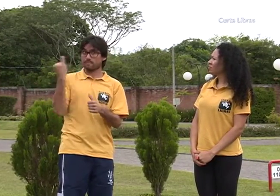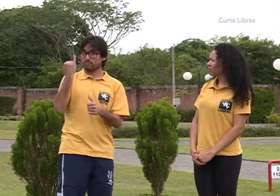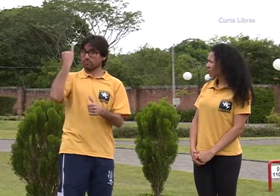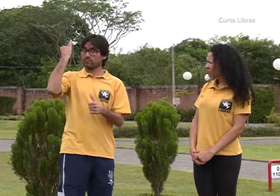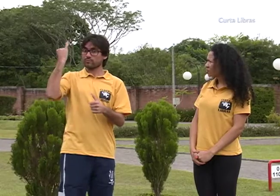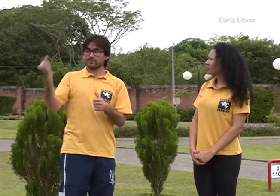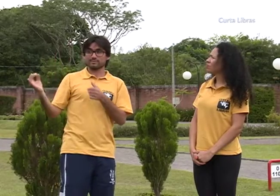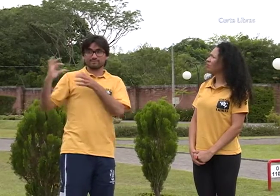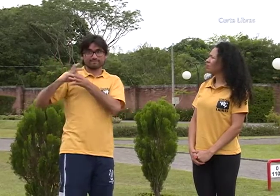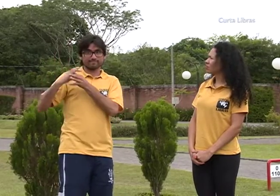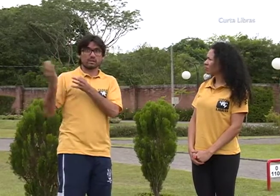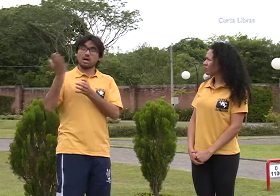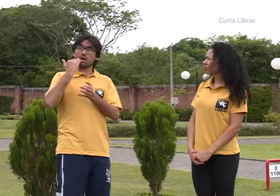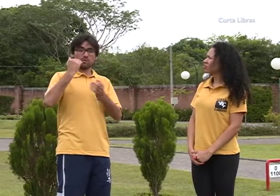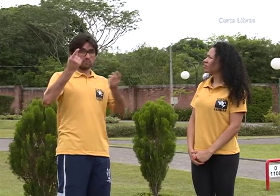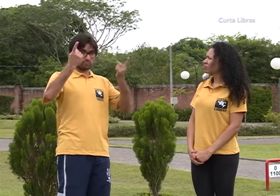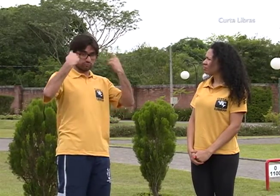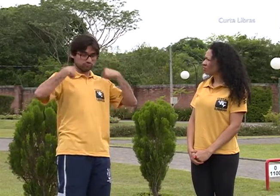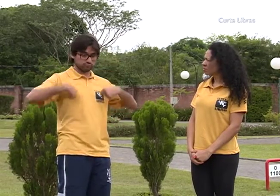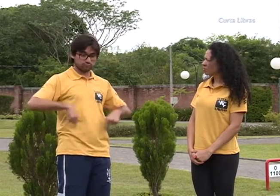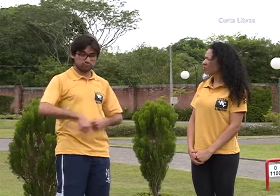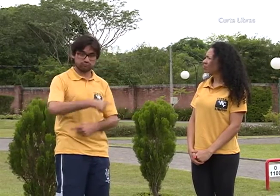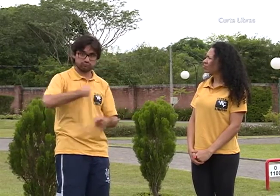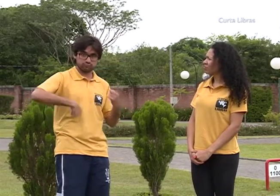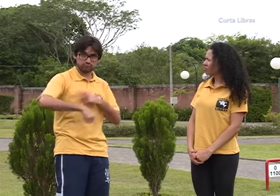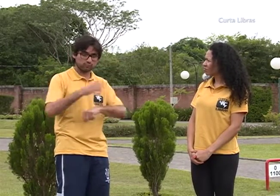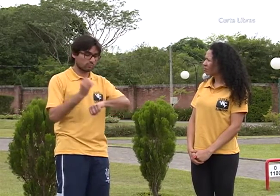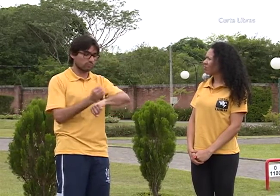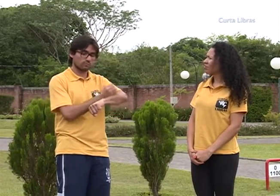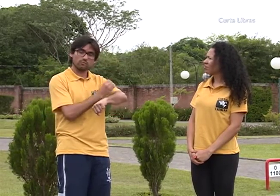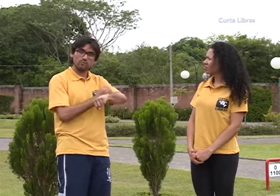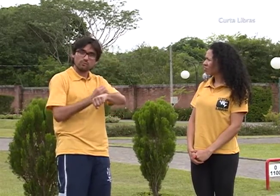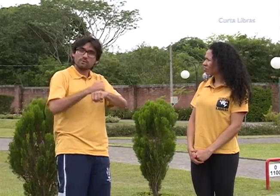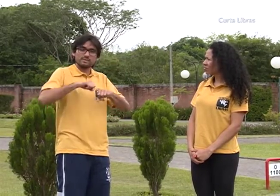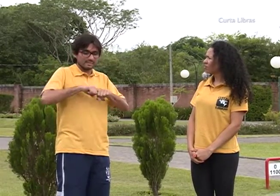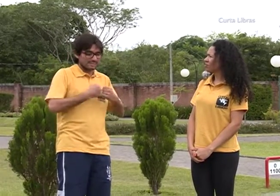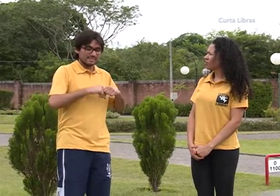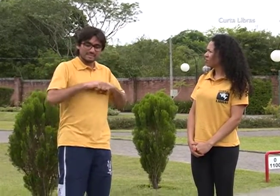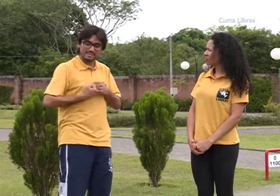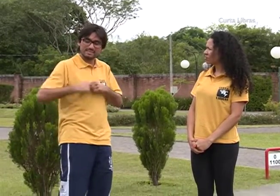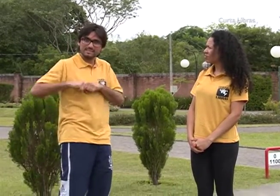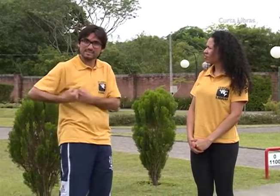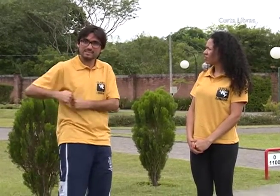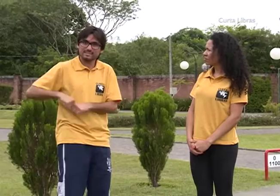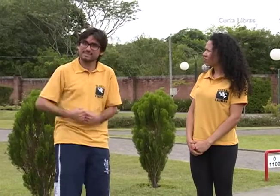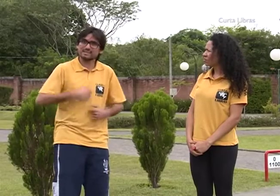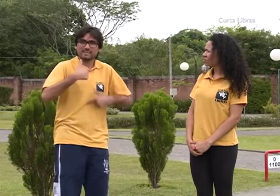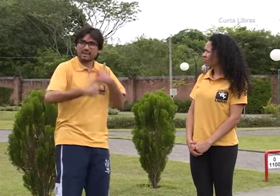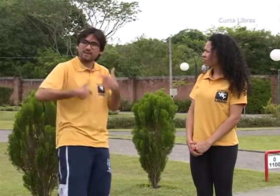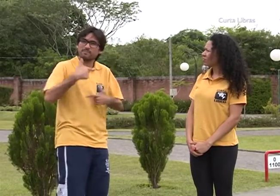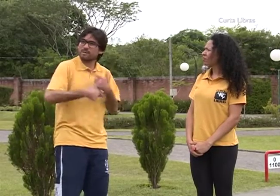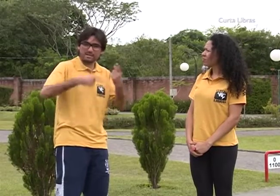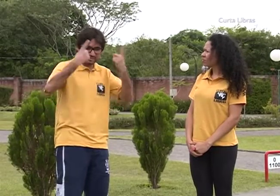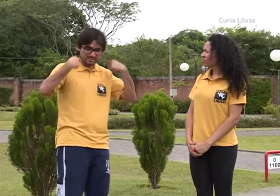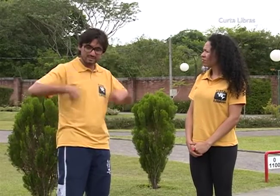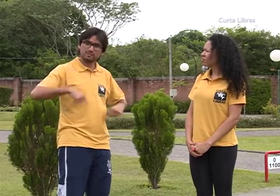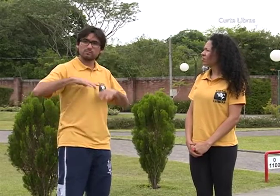alimentar de forma correta. Para quando ocorrer a respiração, o oxigênio poderá fazer as quebras de moléculas que irão ajudar na